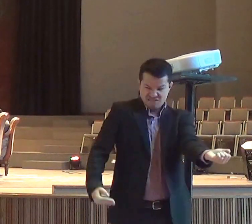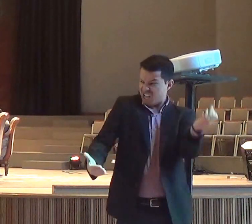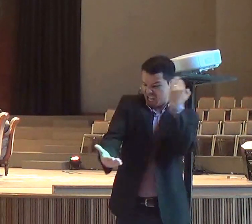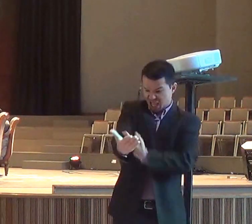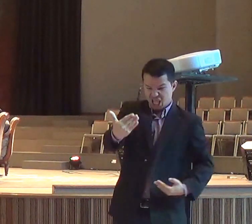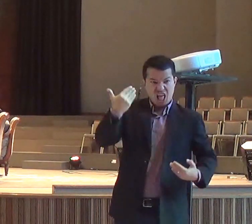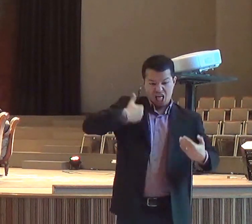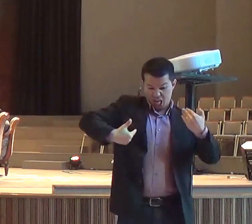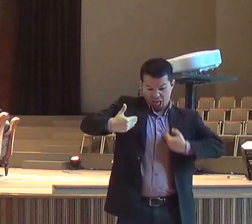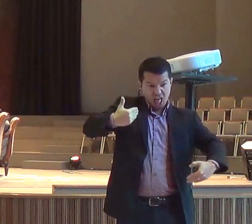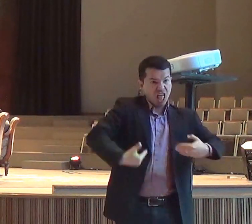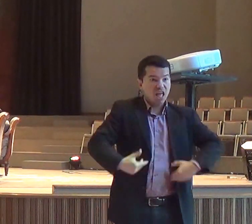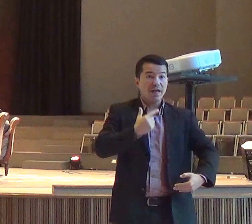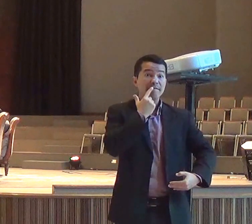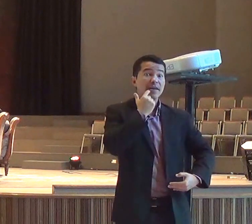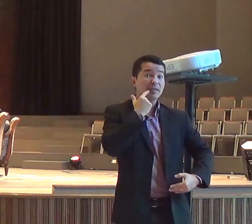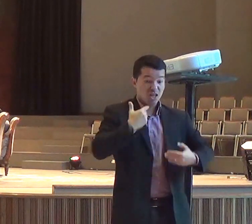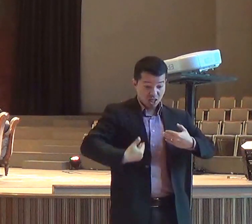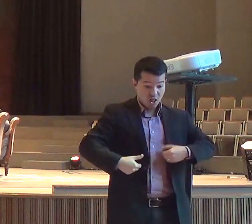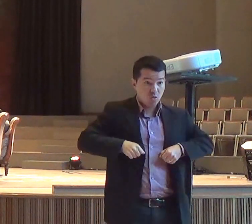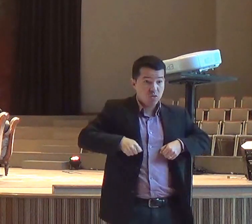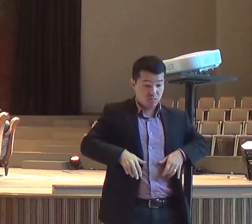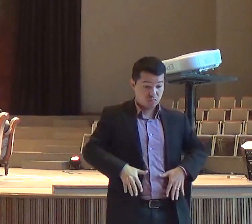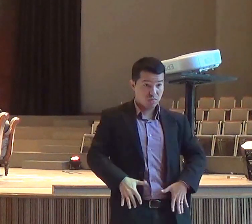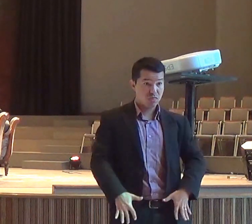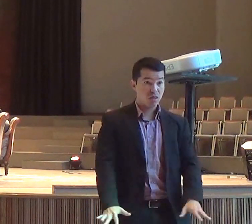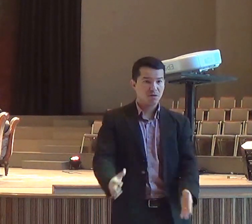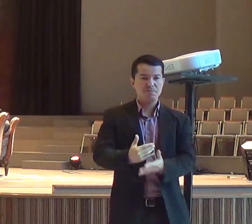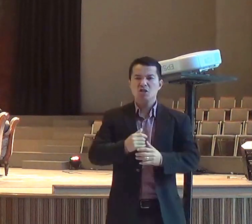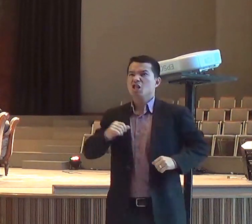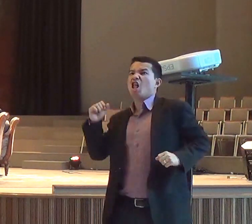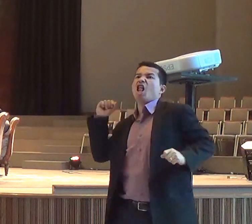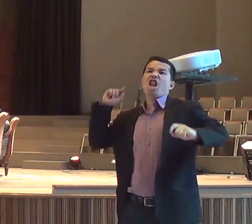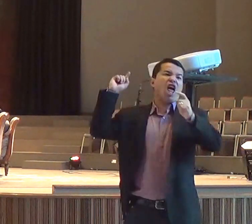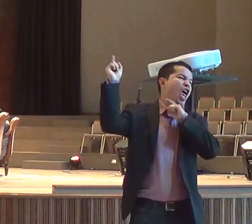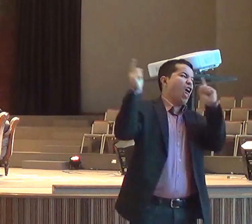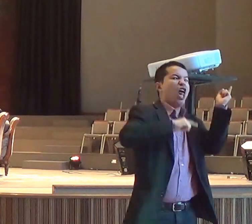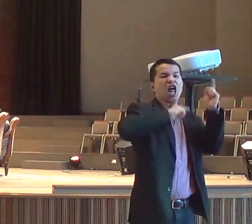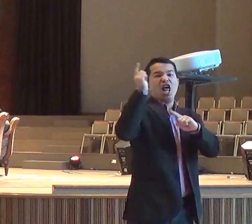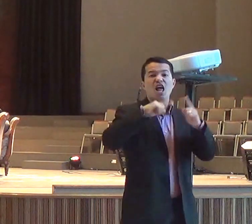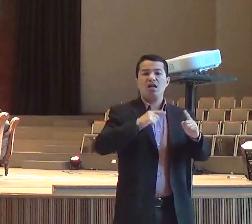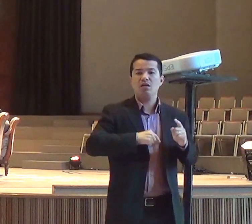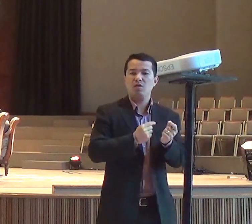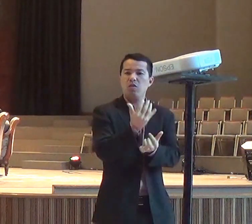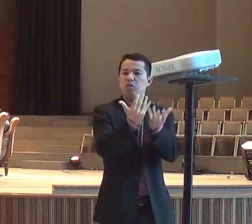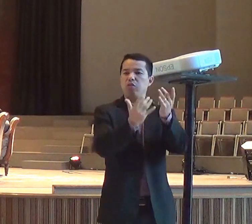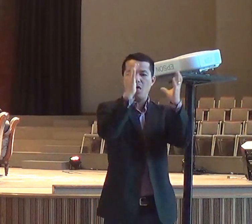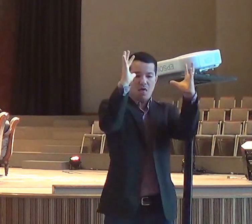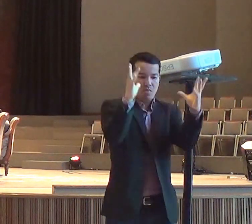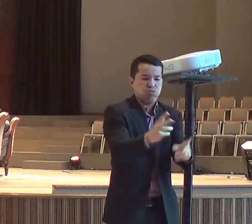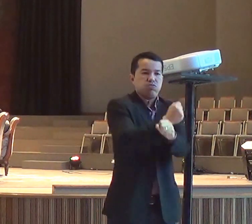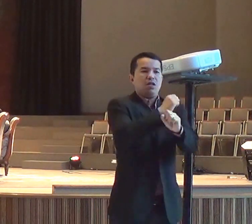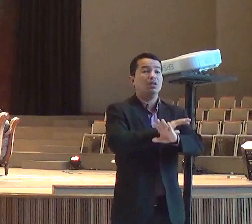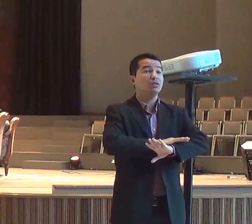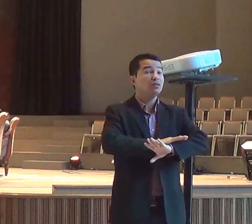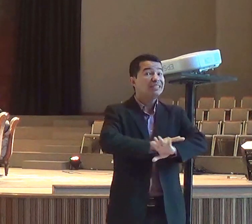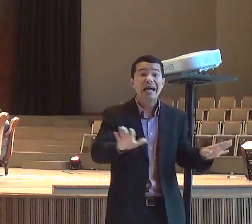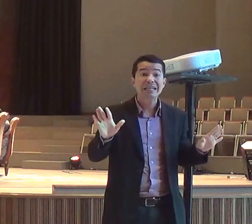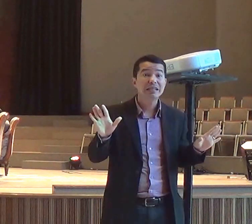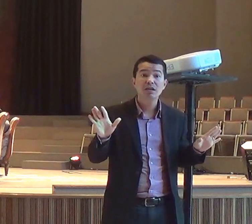Passou o meio dia, e eles continuaram profetizando em transe, até a hora do sacrifício